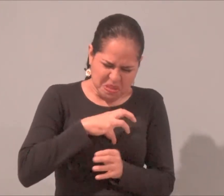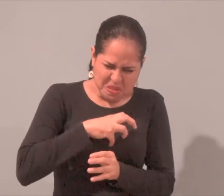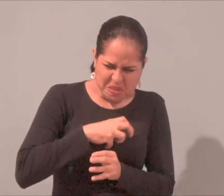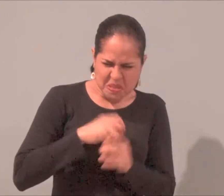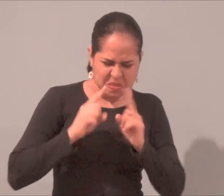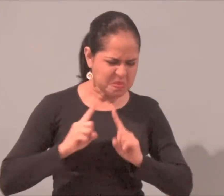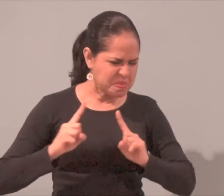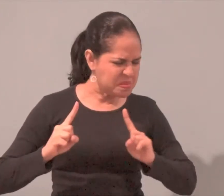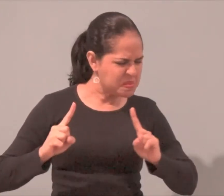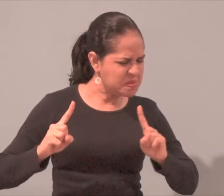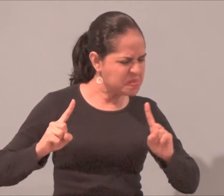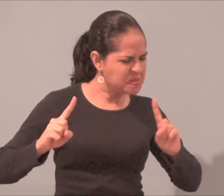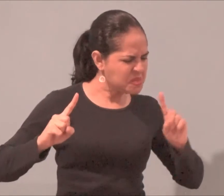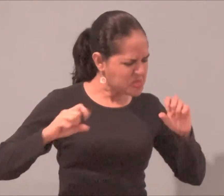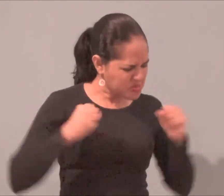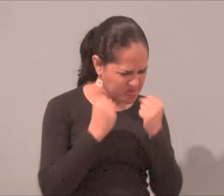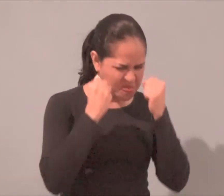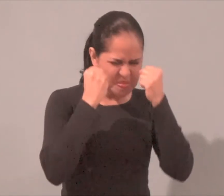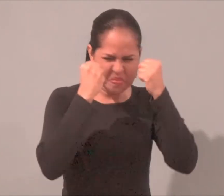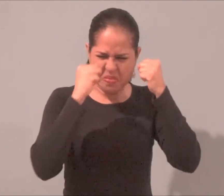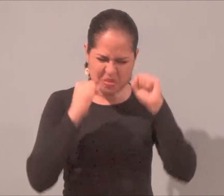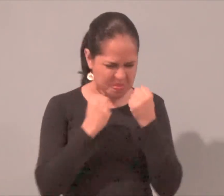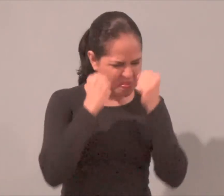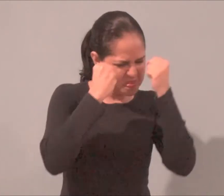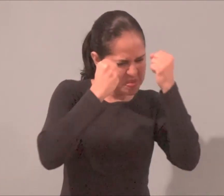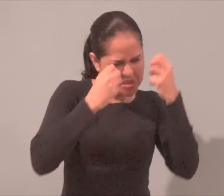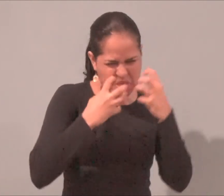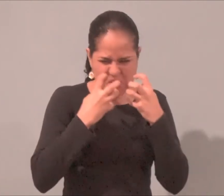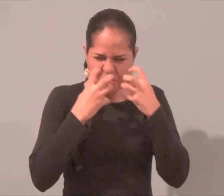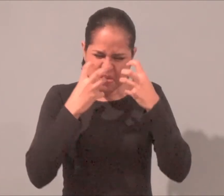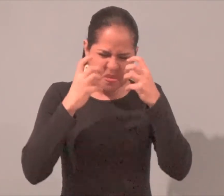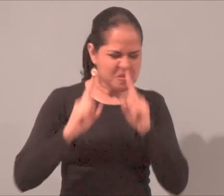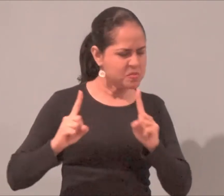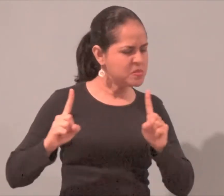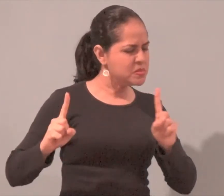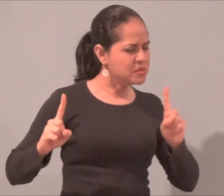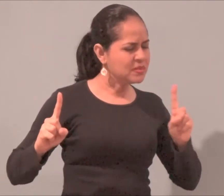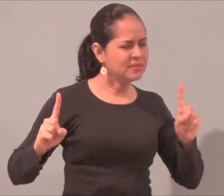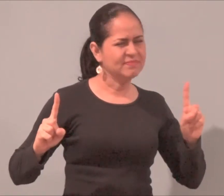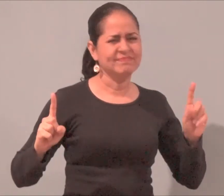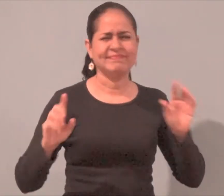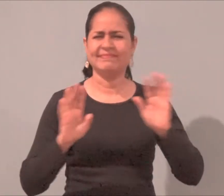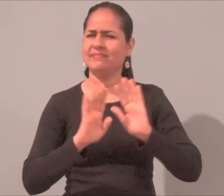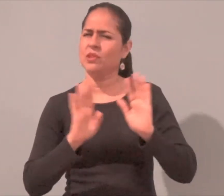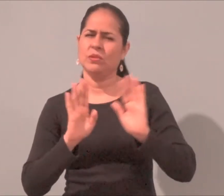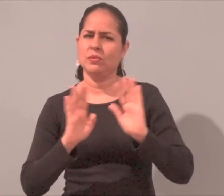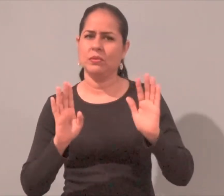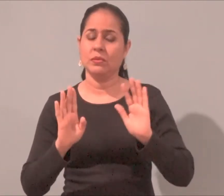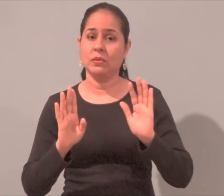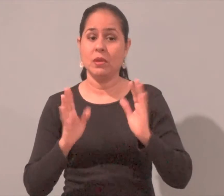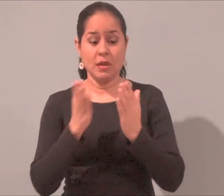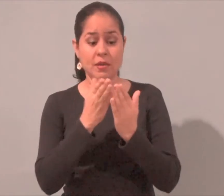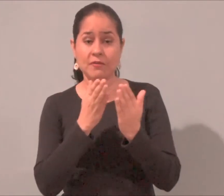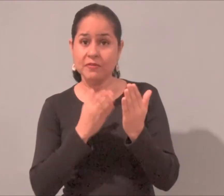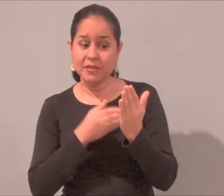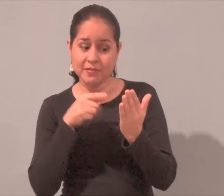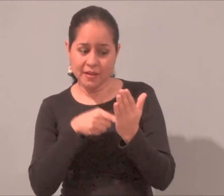la frustración y más grande la desesperanza Pero si vemos como está en el Evangelio Estos